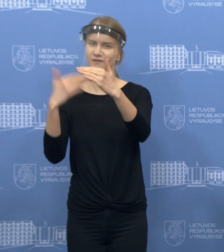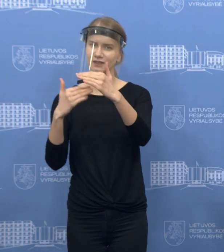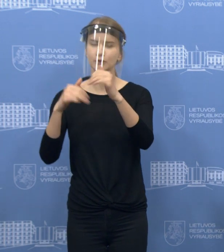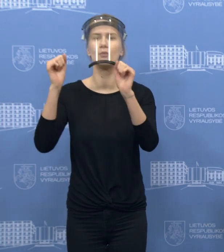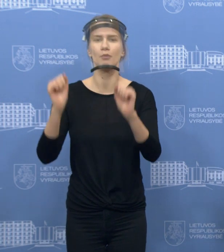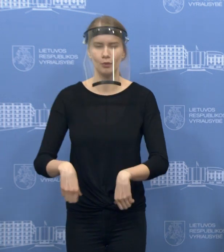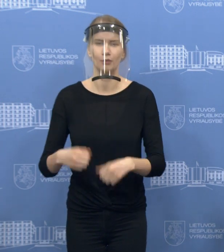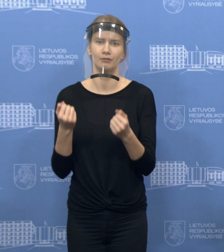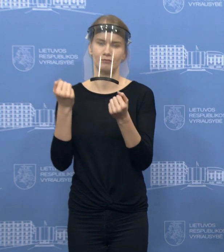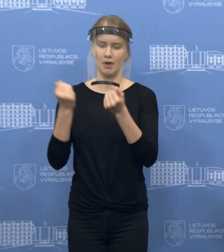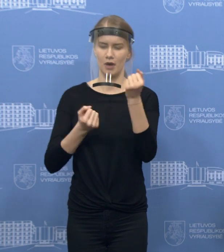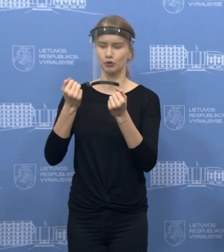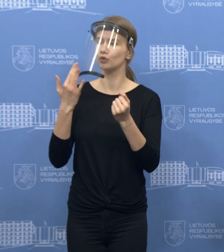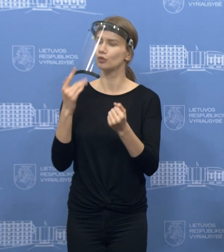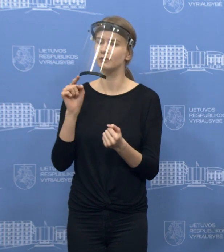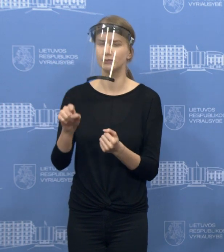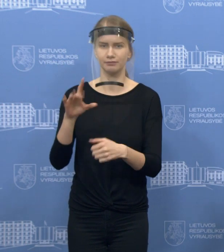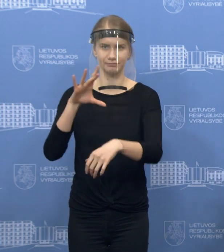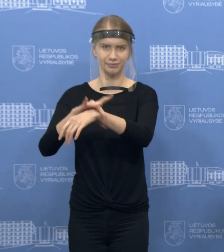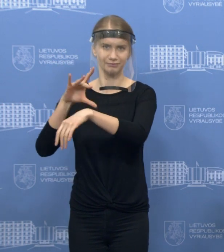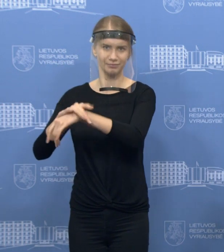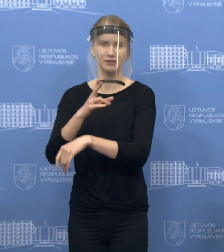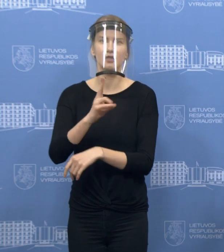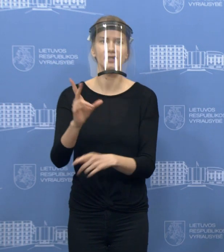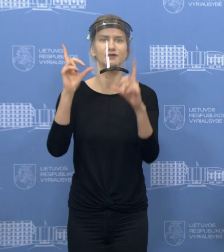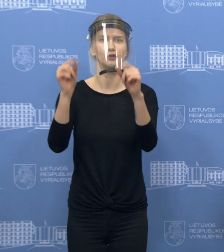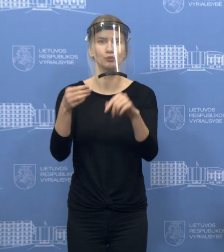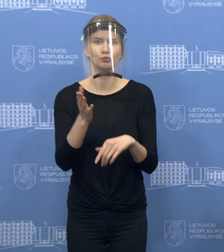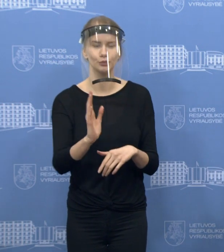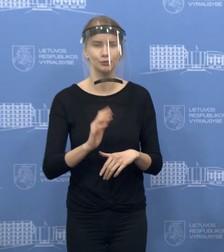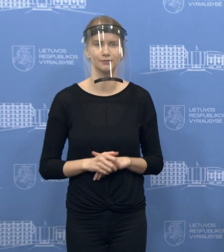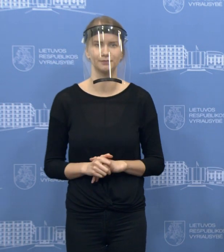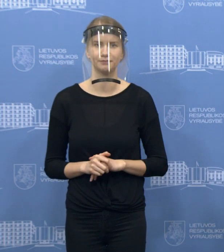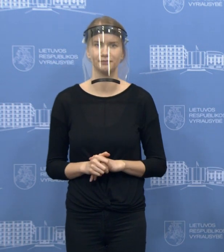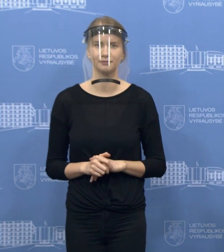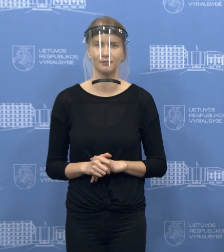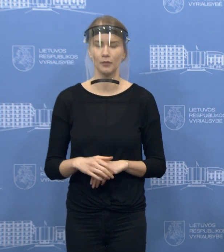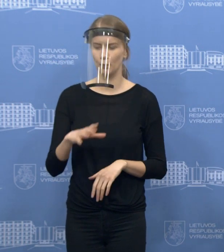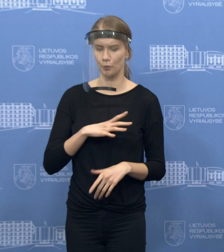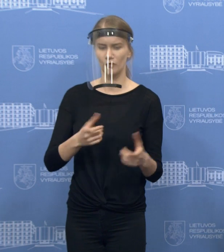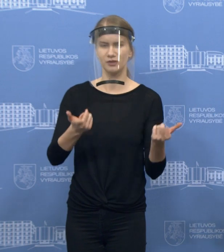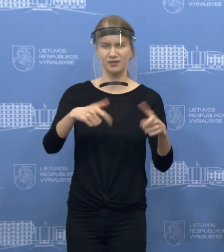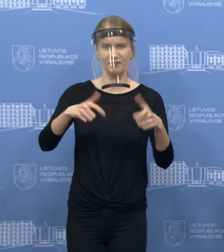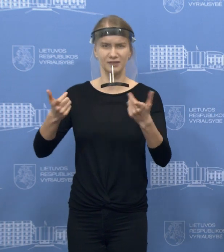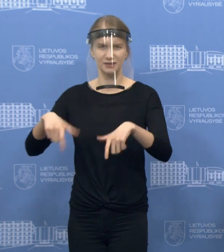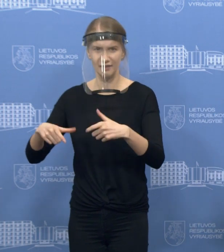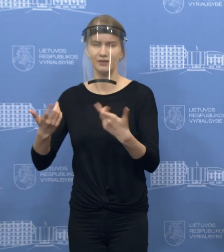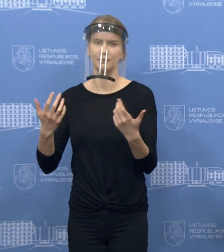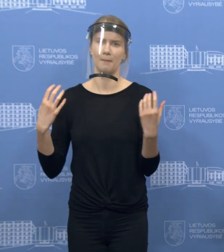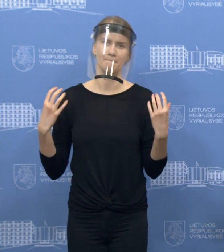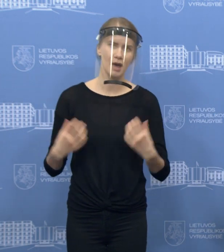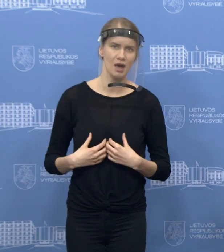miestuose ir užmėščio keliuose. Buvo matyti kai kurie nugastavimą iš savivaldybių, galbūt merų,